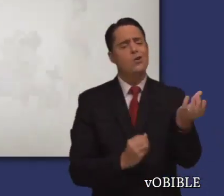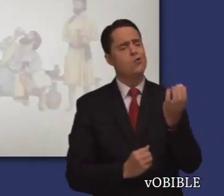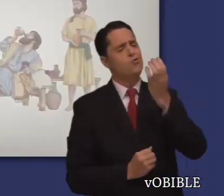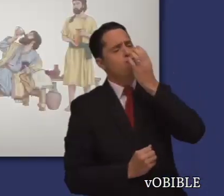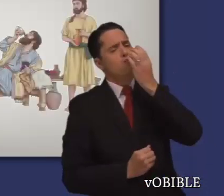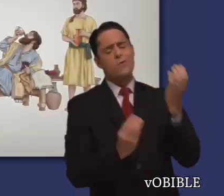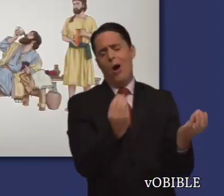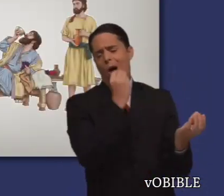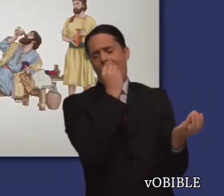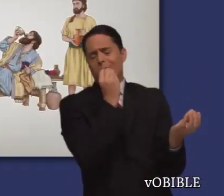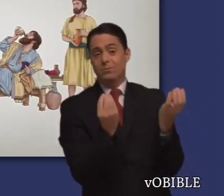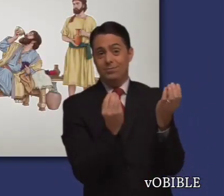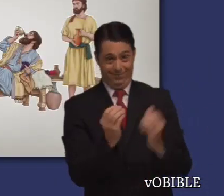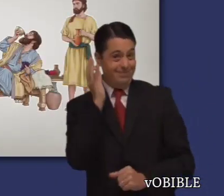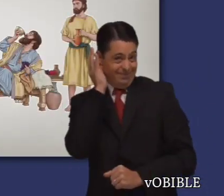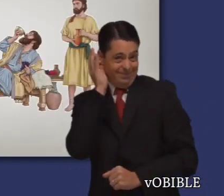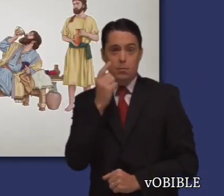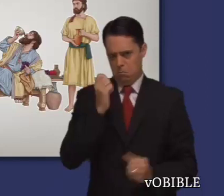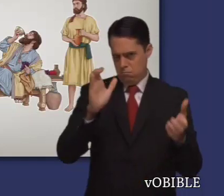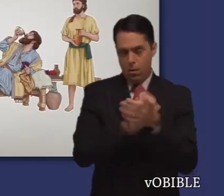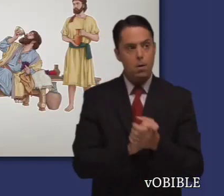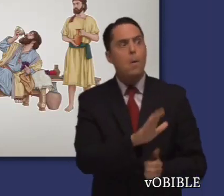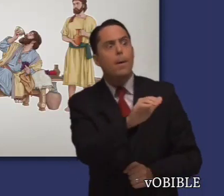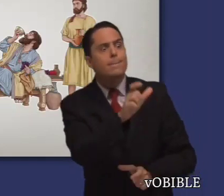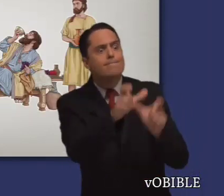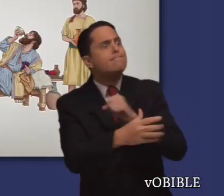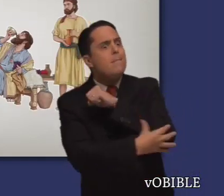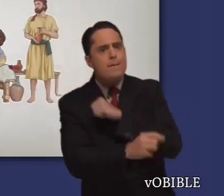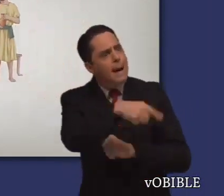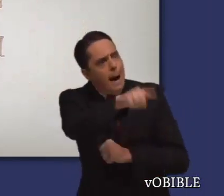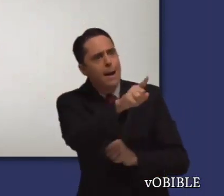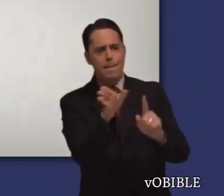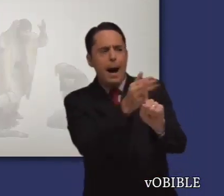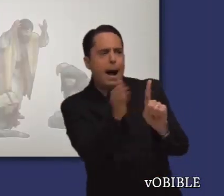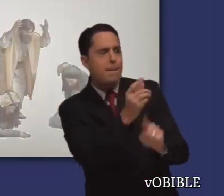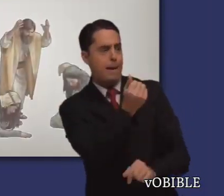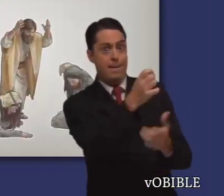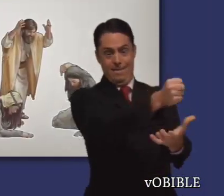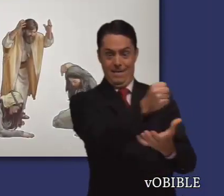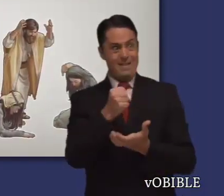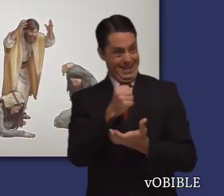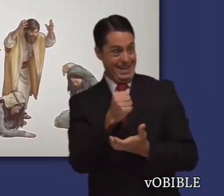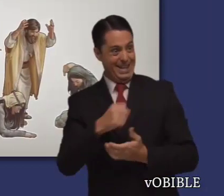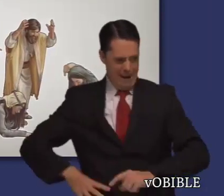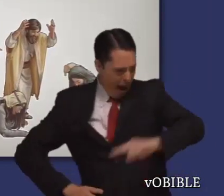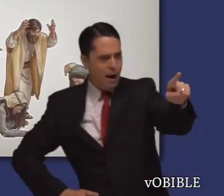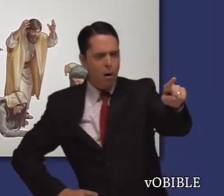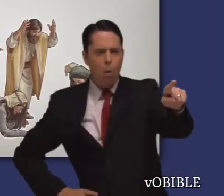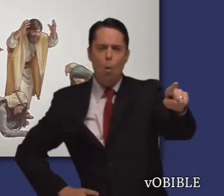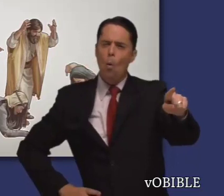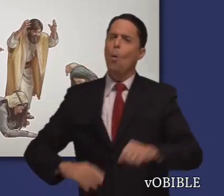La nación ha adoptado un estilo de vida codicioso y materialista. Hay mujeres que aman el lujo y